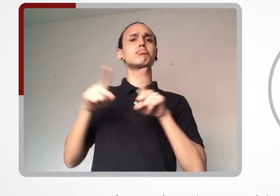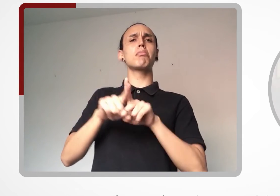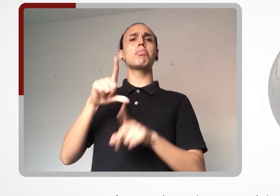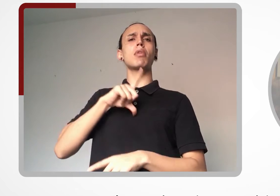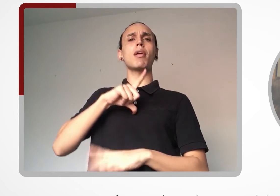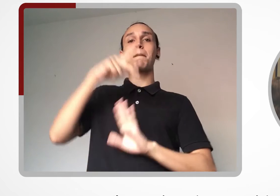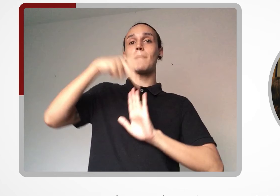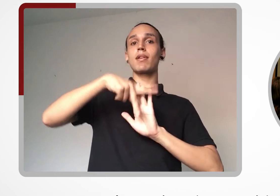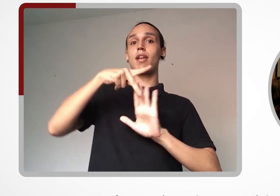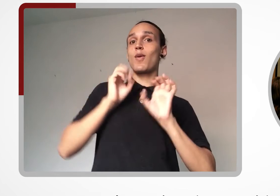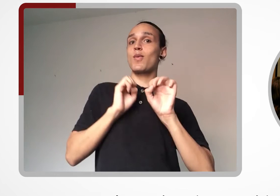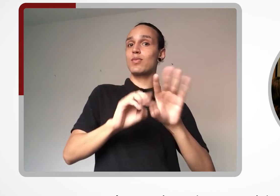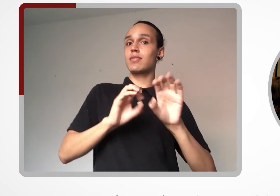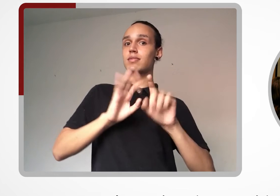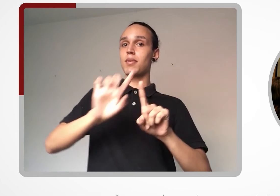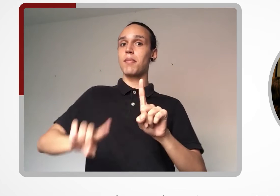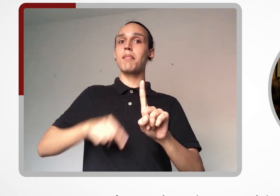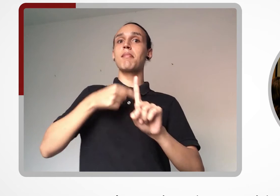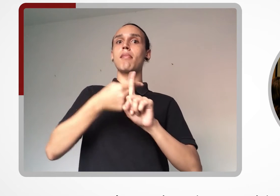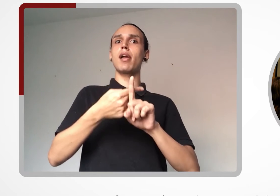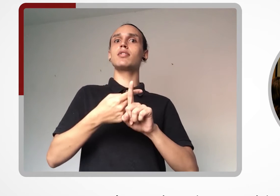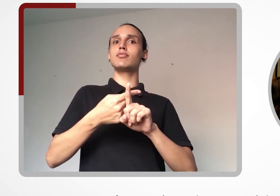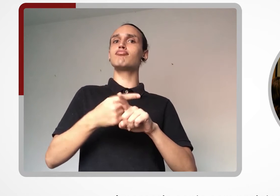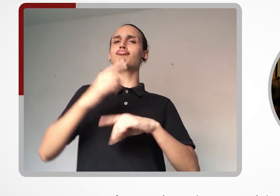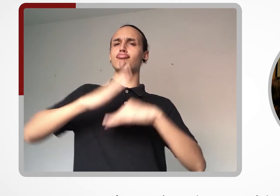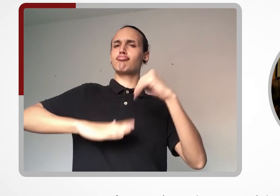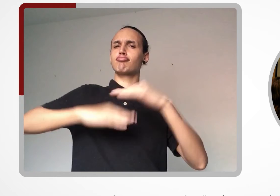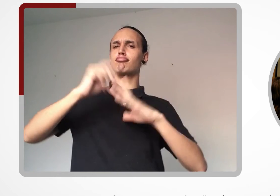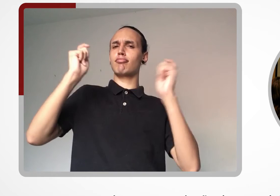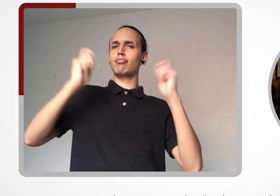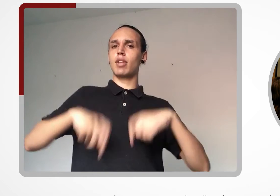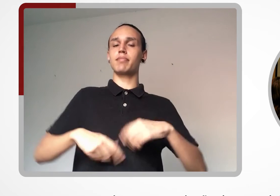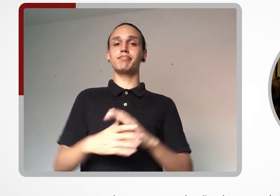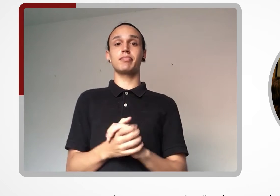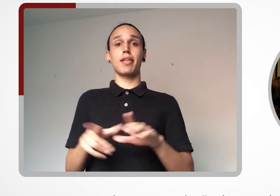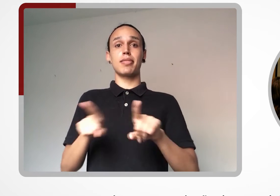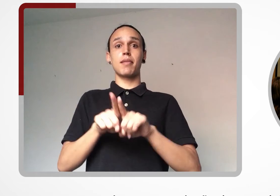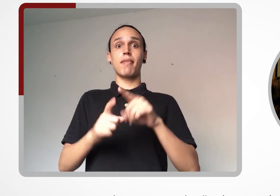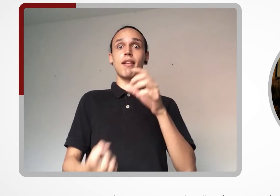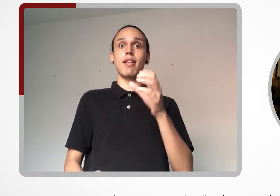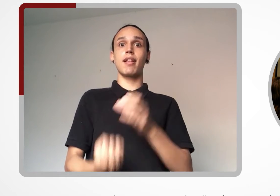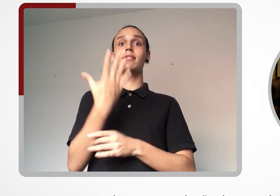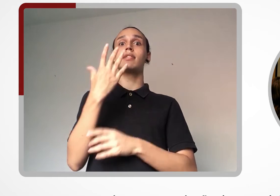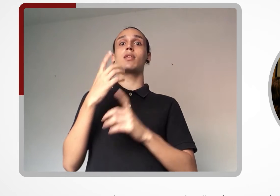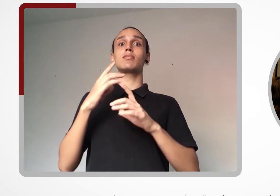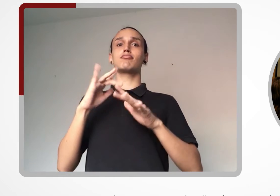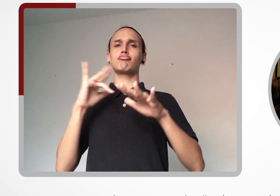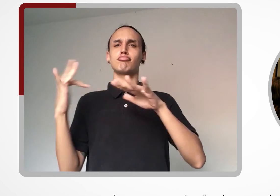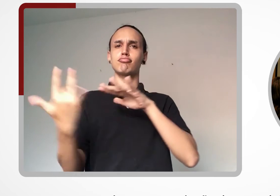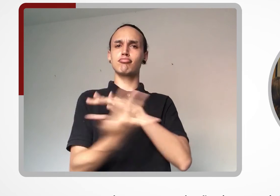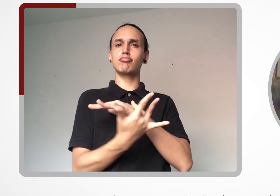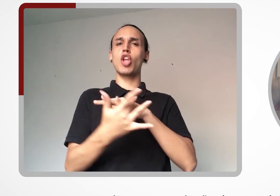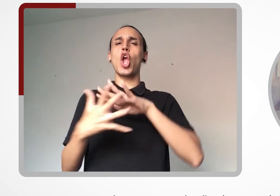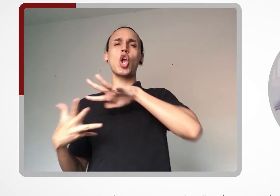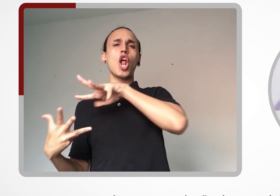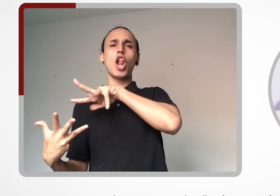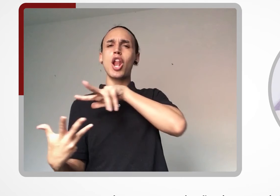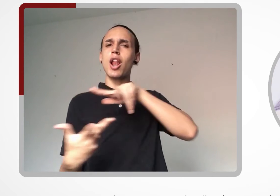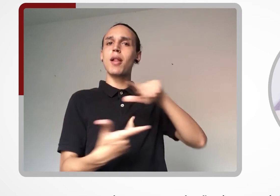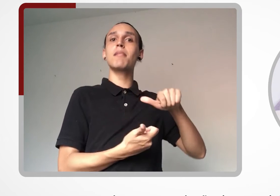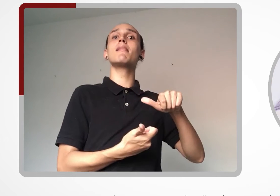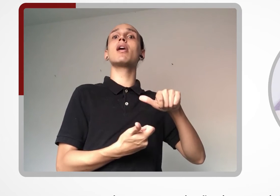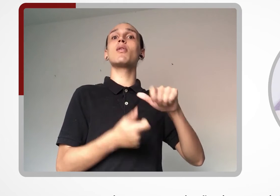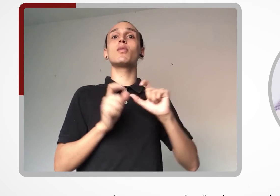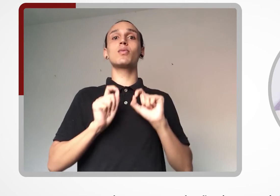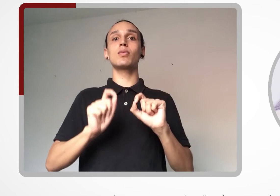com projetos de educação e capacitação no tema, assim como a criação de uma plataforma global de